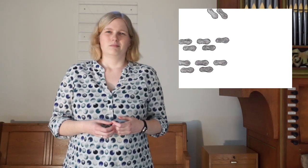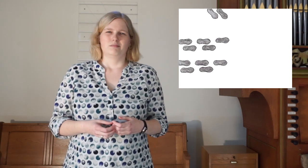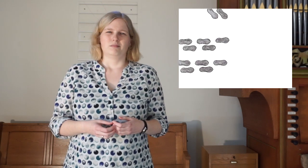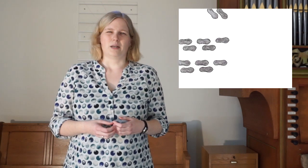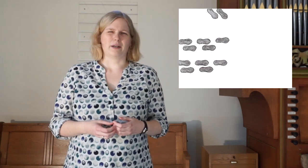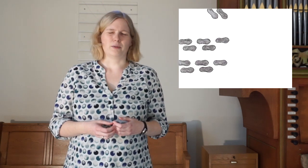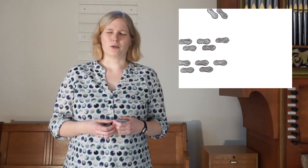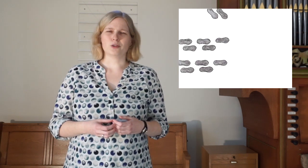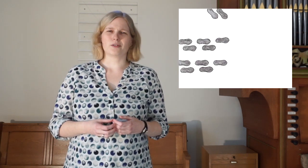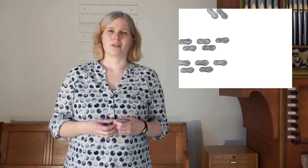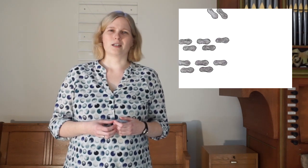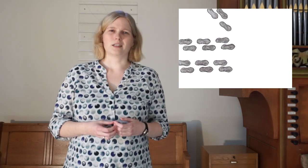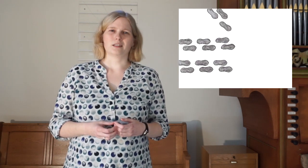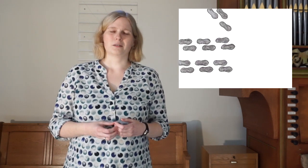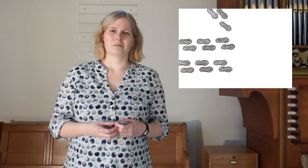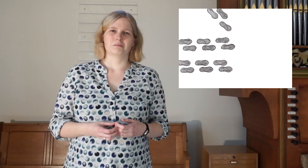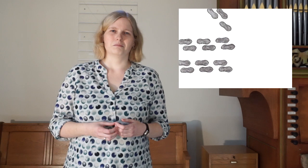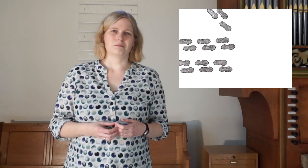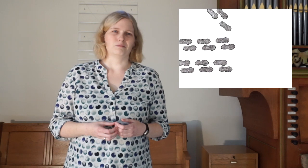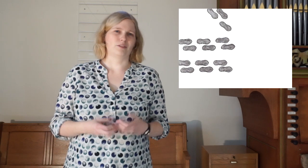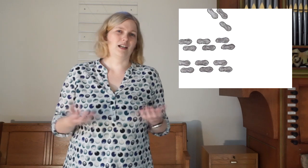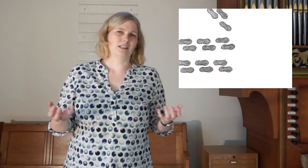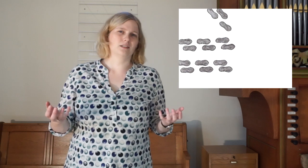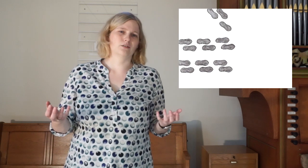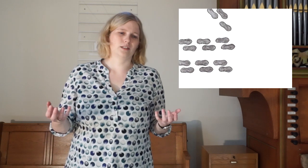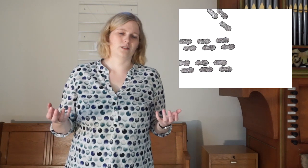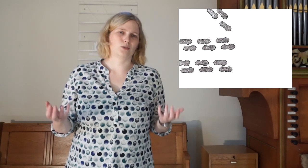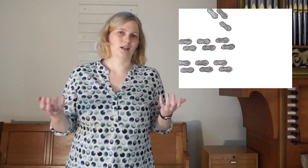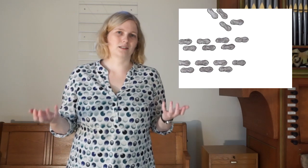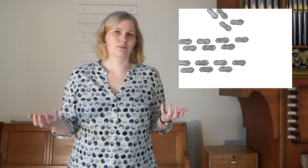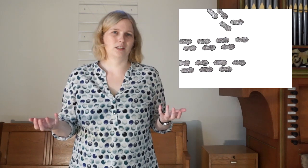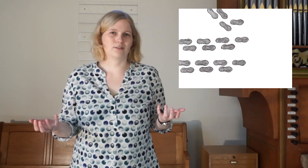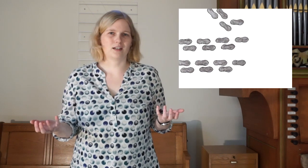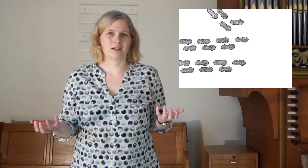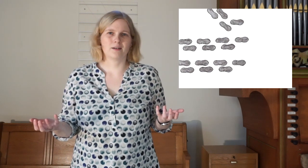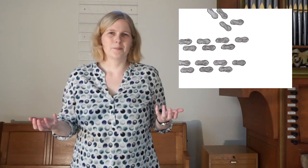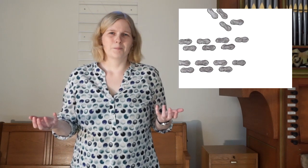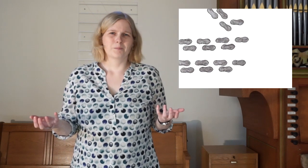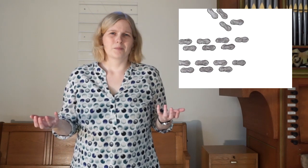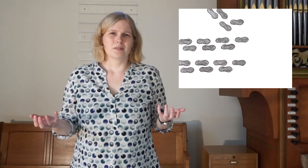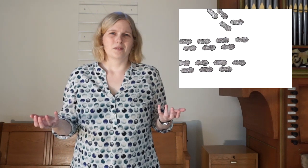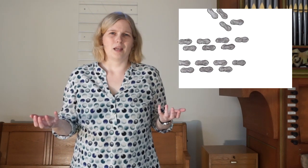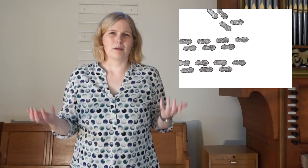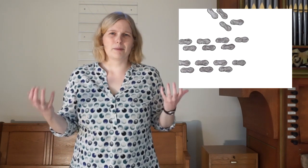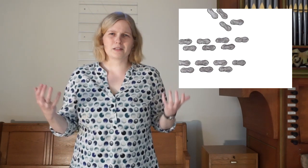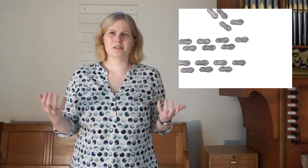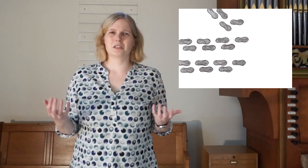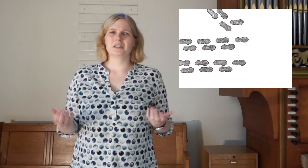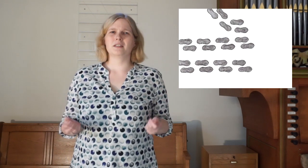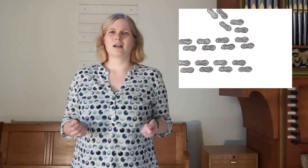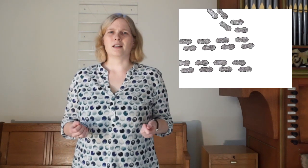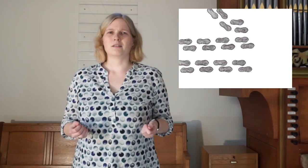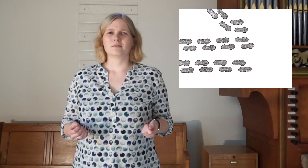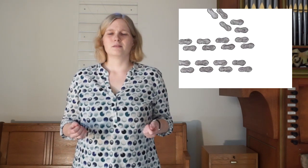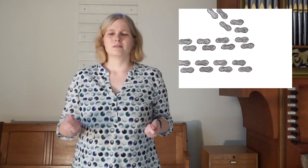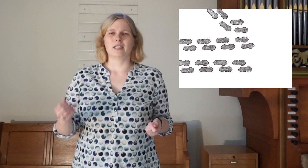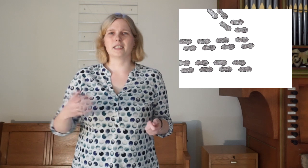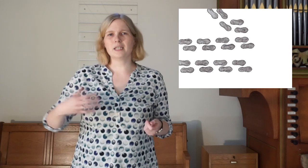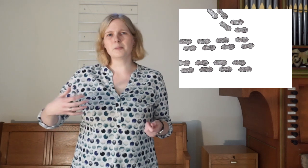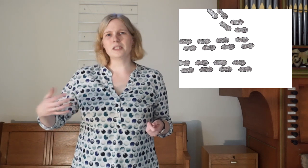Aber er überholte sie gar nicht. Wäre leicht gewesen, so langsam wie die waren. Er überpasste sich ihnen an. Er ging mit